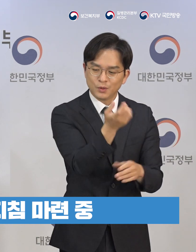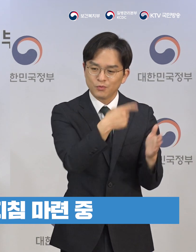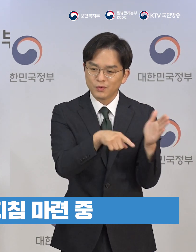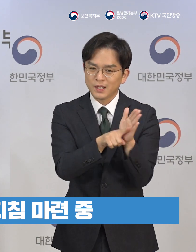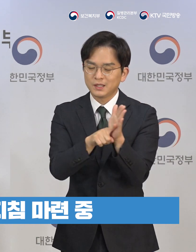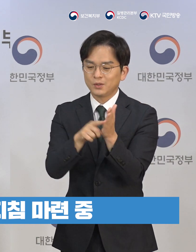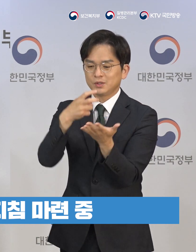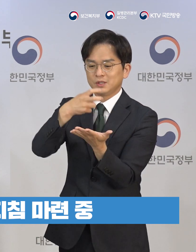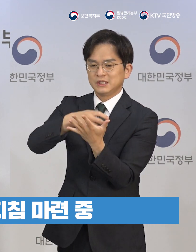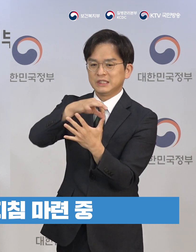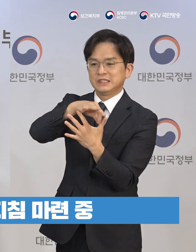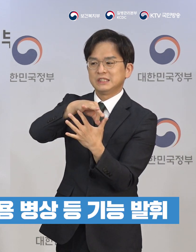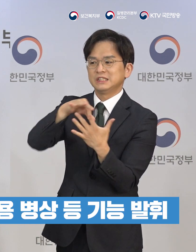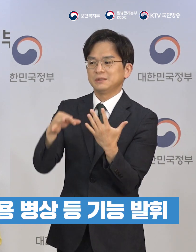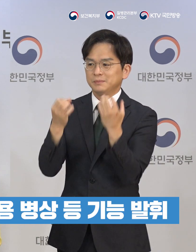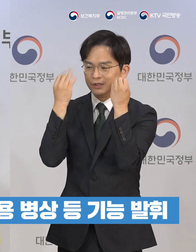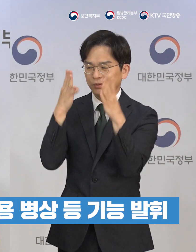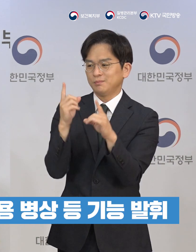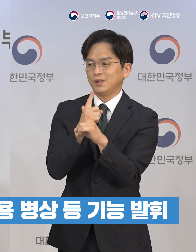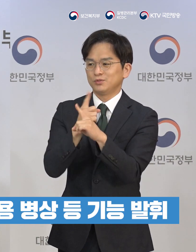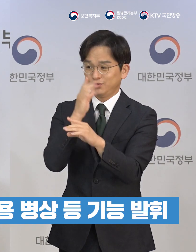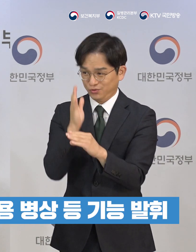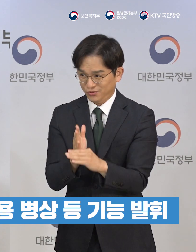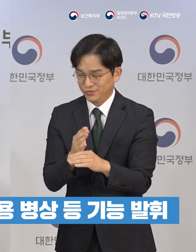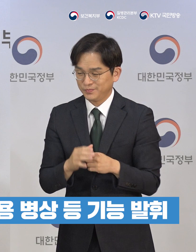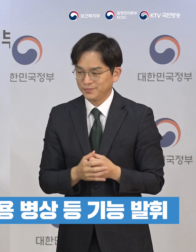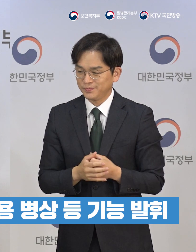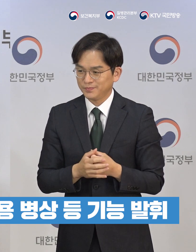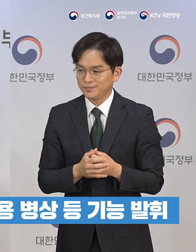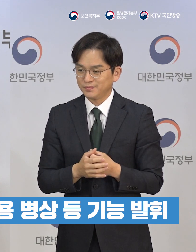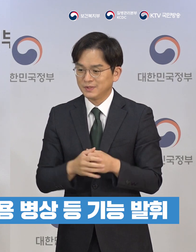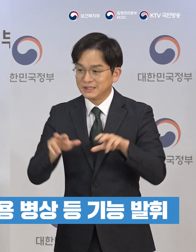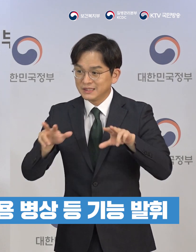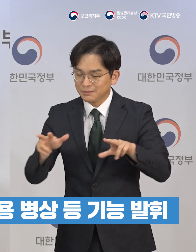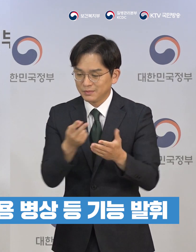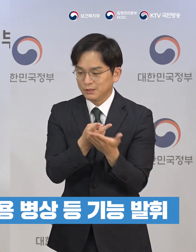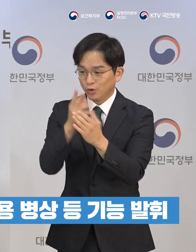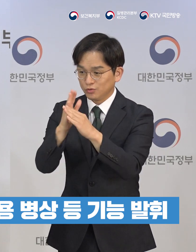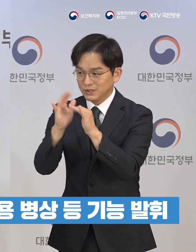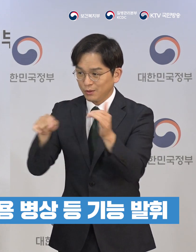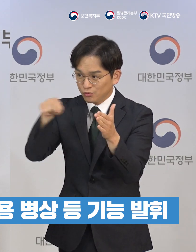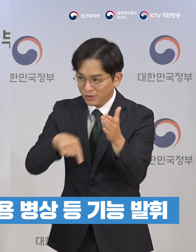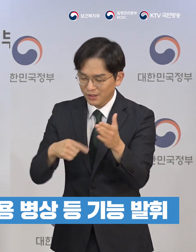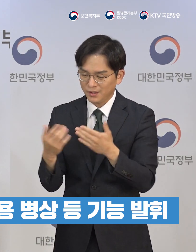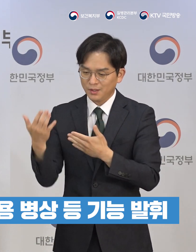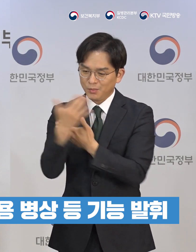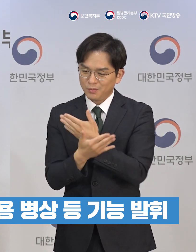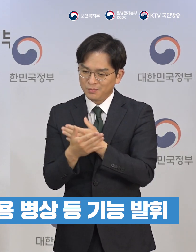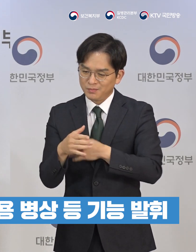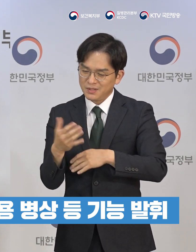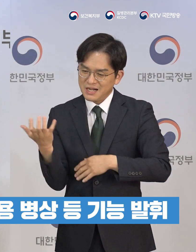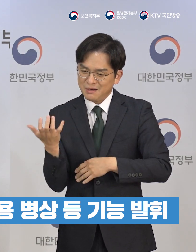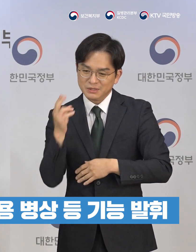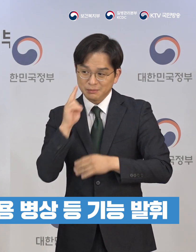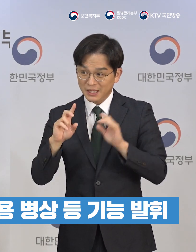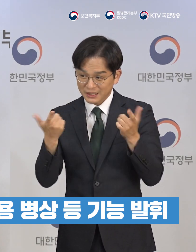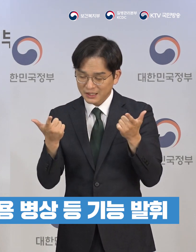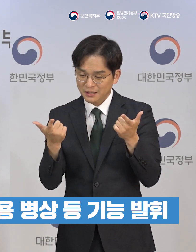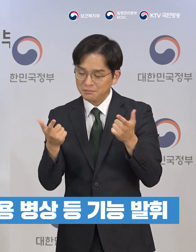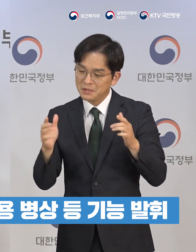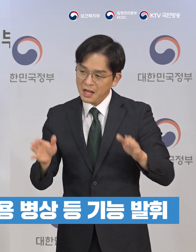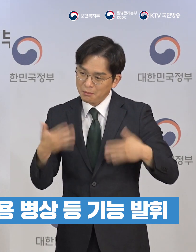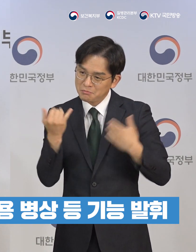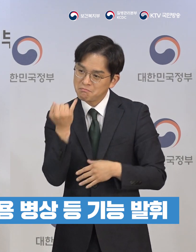지침을 마련하고 있습니다. 그 지침이 제대로 완성되어서 이제 시행이 된다면 현재 가지고 있는 중환자용